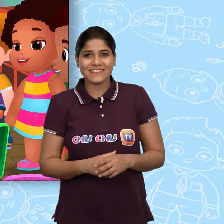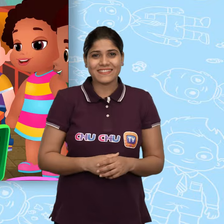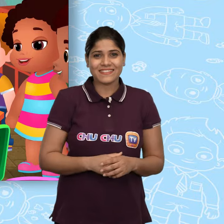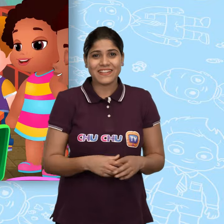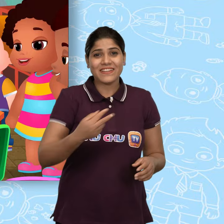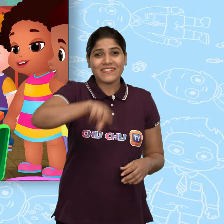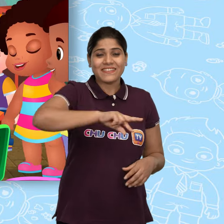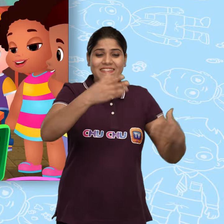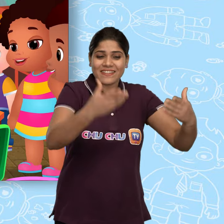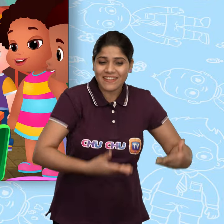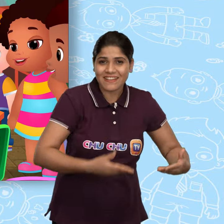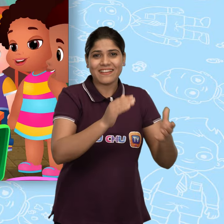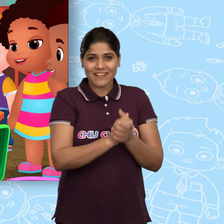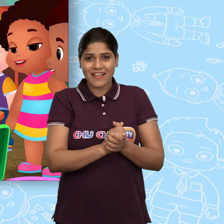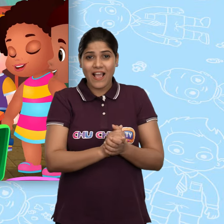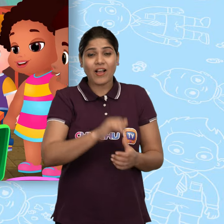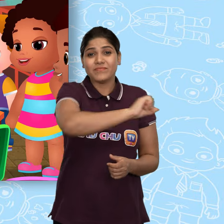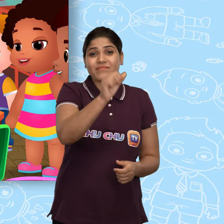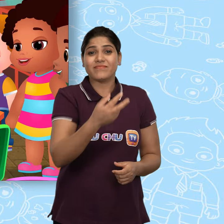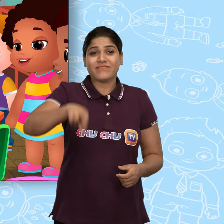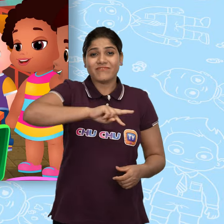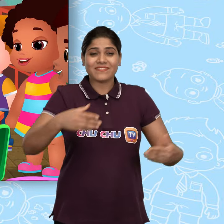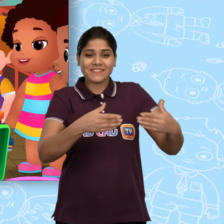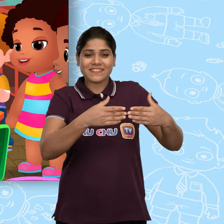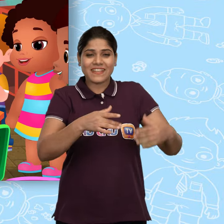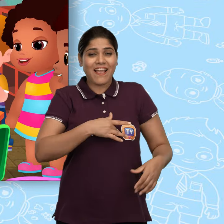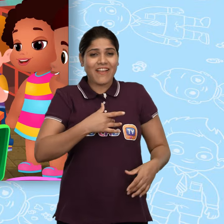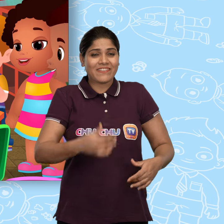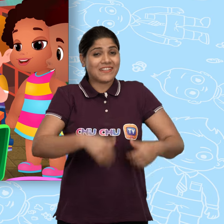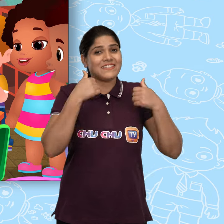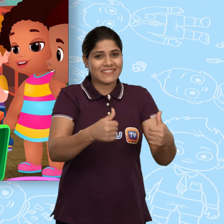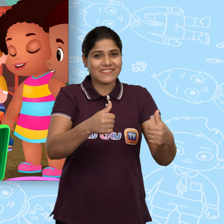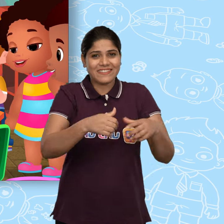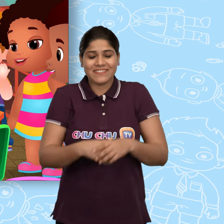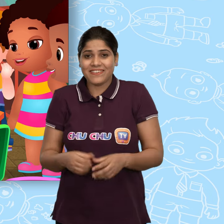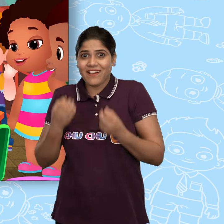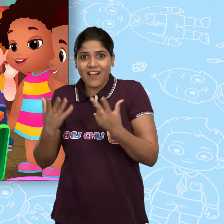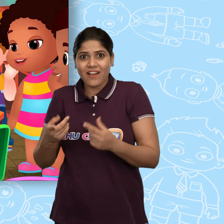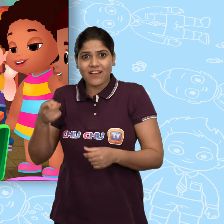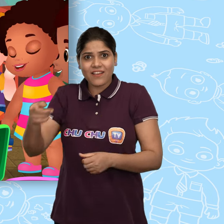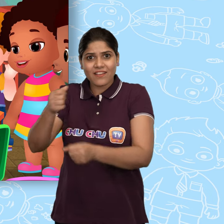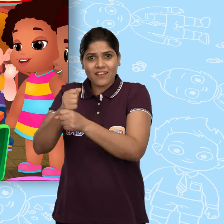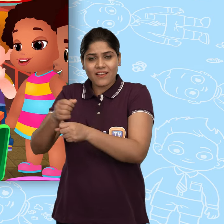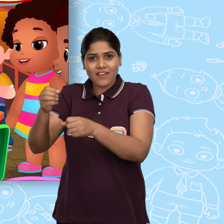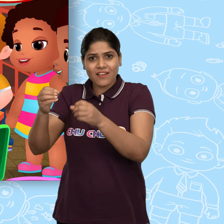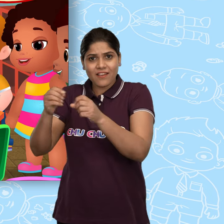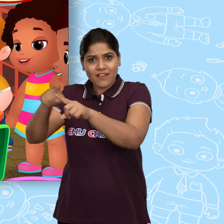फिर से सौगत है प्यारे दोस्तों आप सबसे फिर मिलकर अच्छा लगा वाँ ये तो उभार का